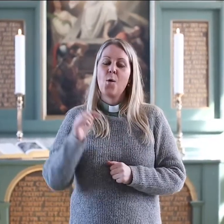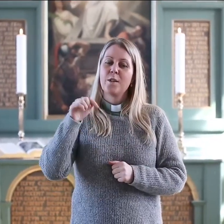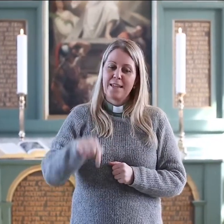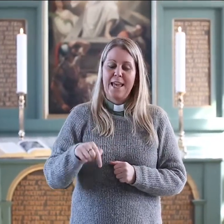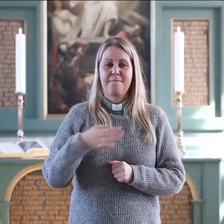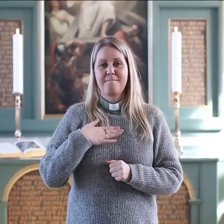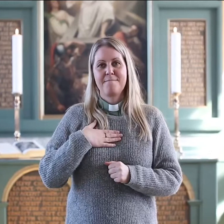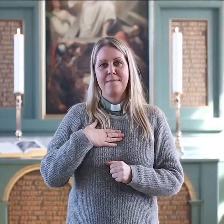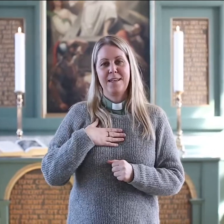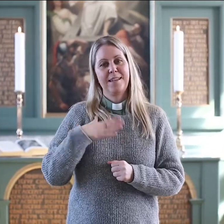godhet.